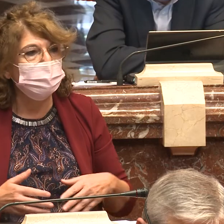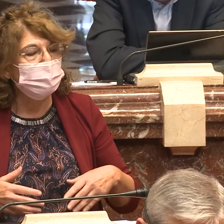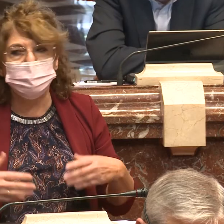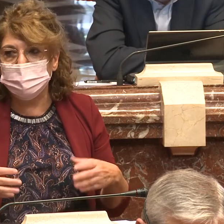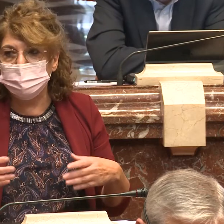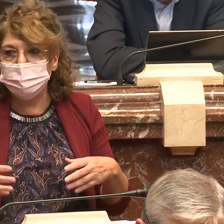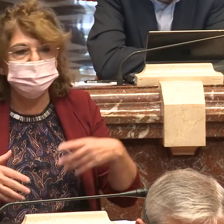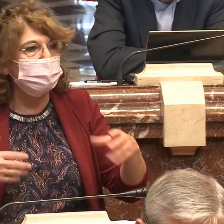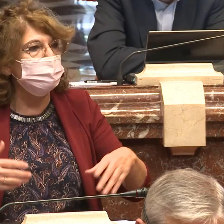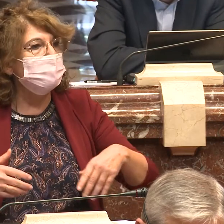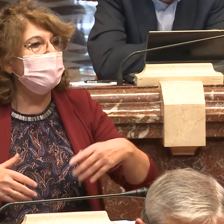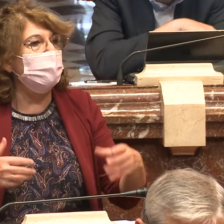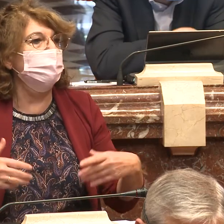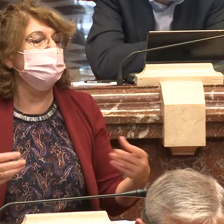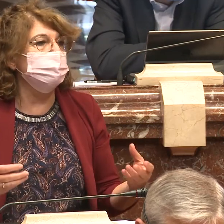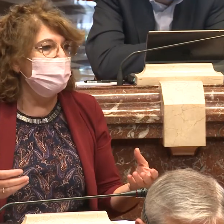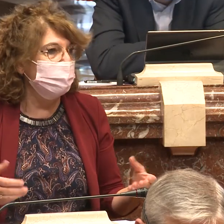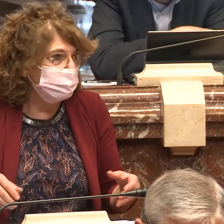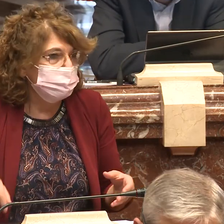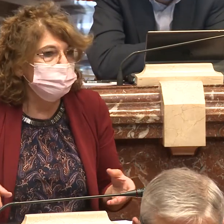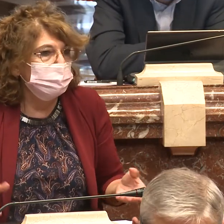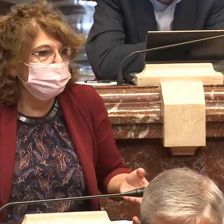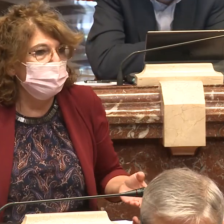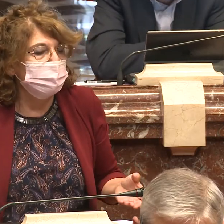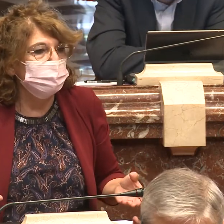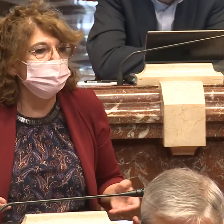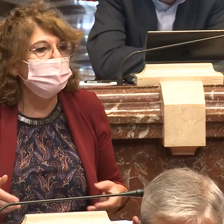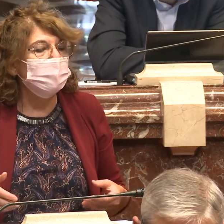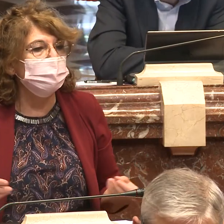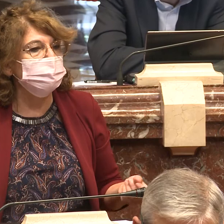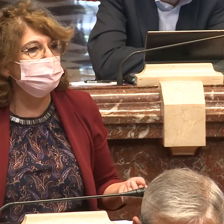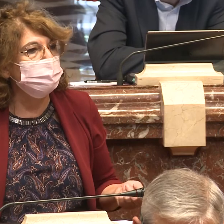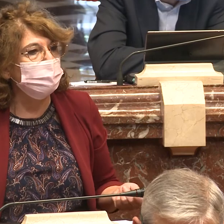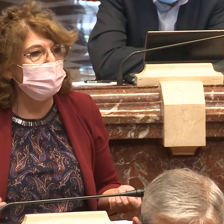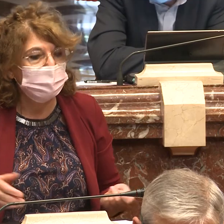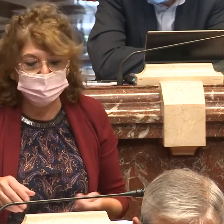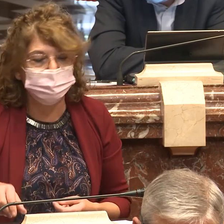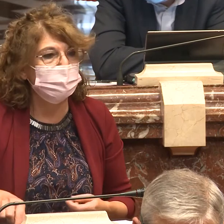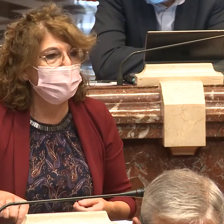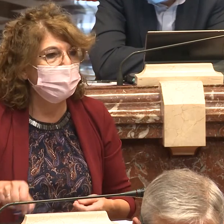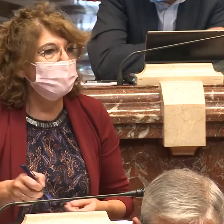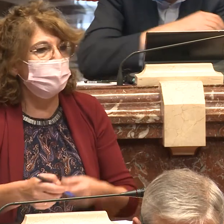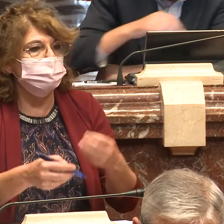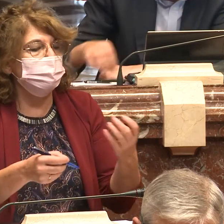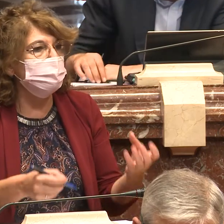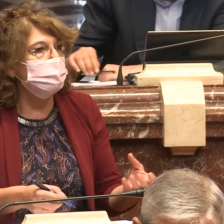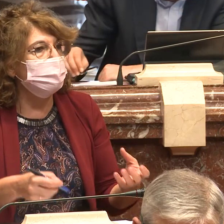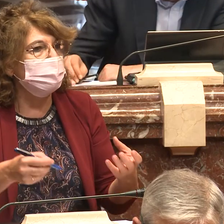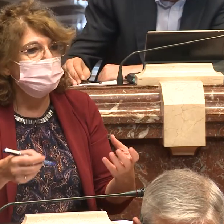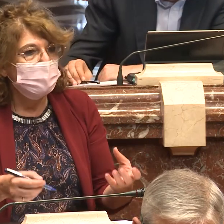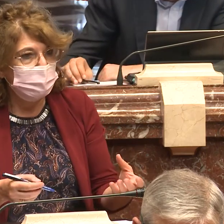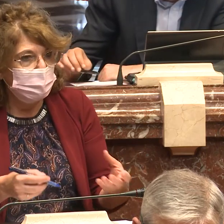creo que podríamos plantearnos el legislar, ya que somos el poder legislativo en ese sentido, de primar en las